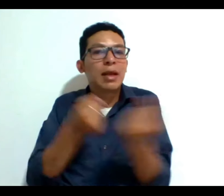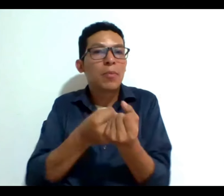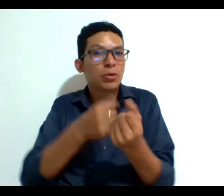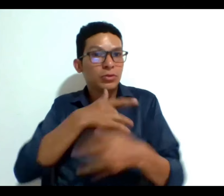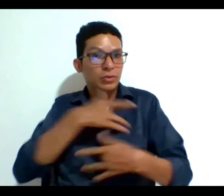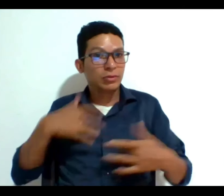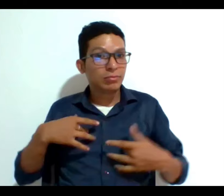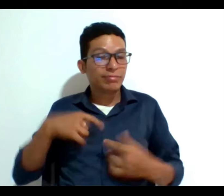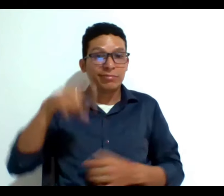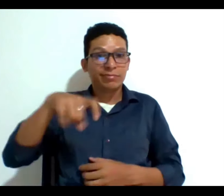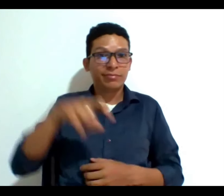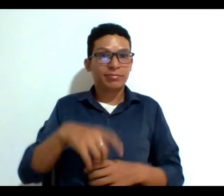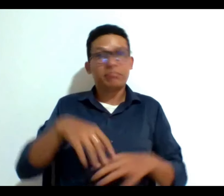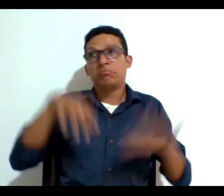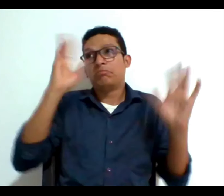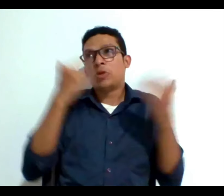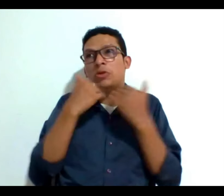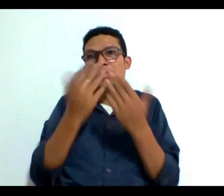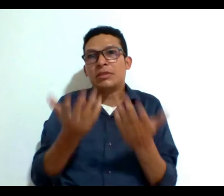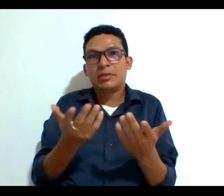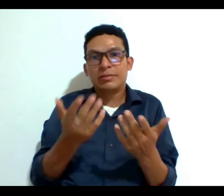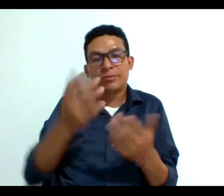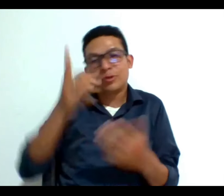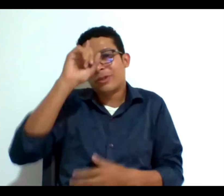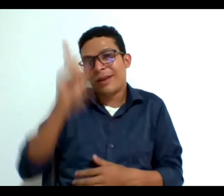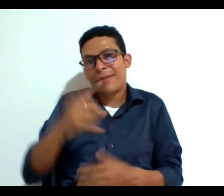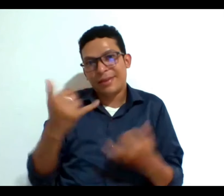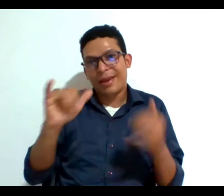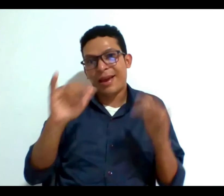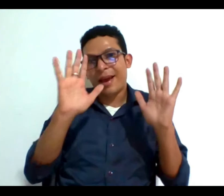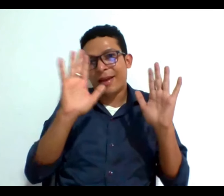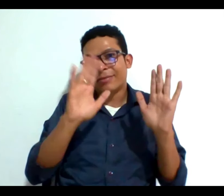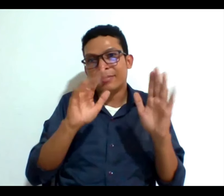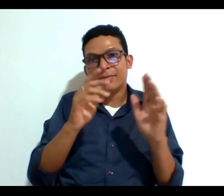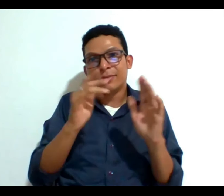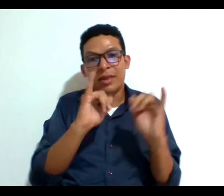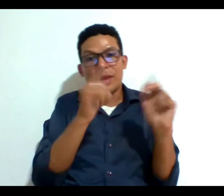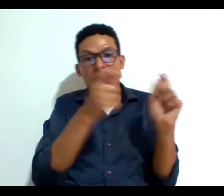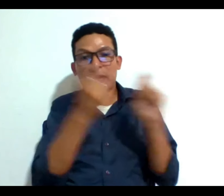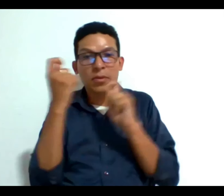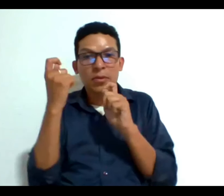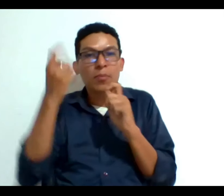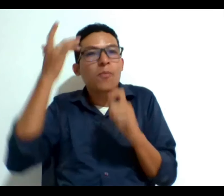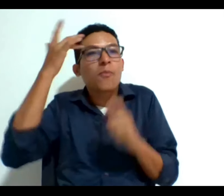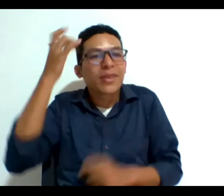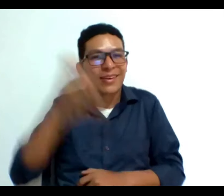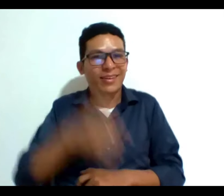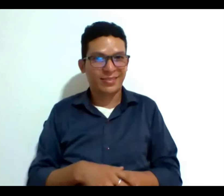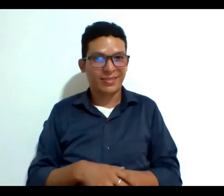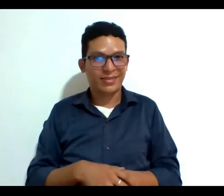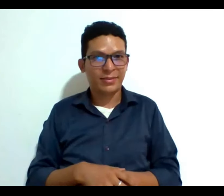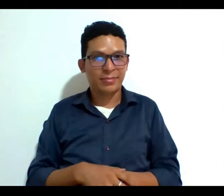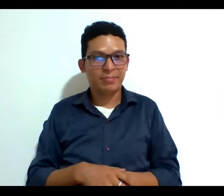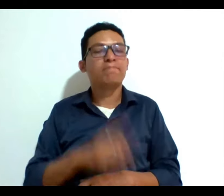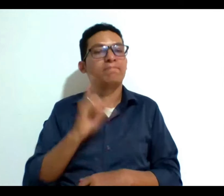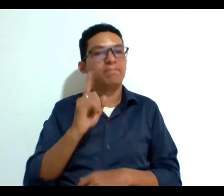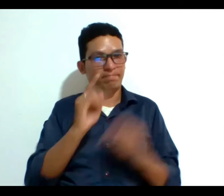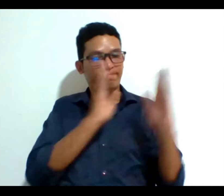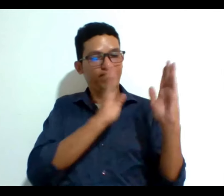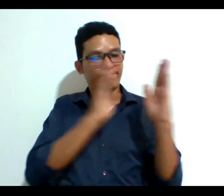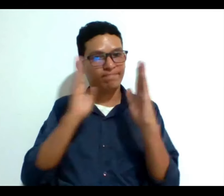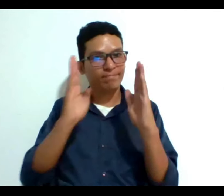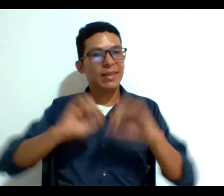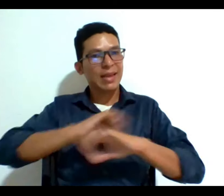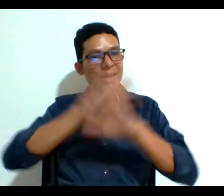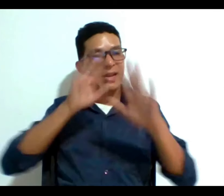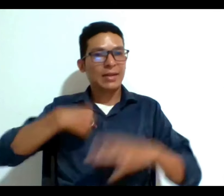a saber ya no lo podemos saber por qué fue declarada interdicta en su momento entonces ese es el primer bloque que a me interesa que quede claro yo